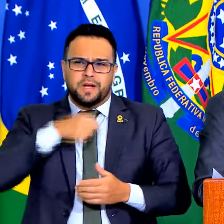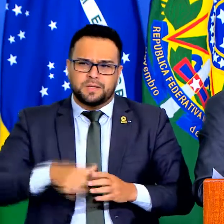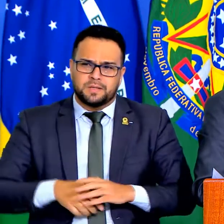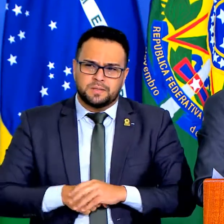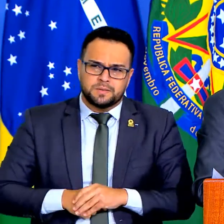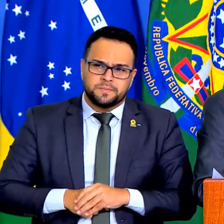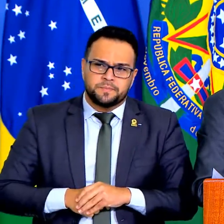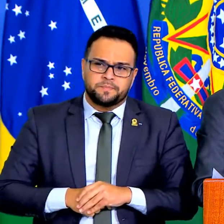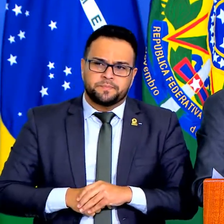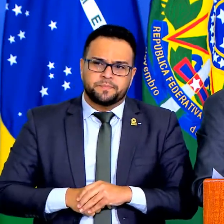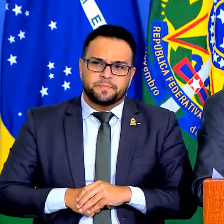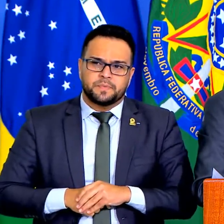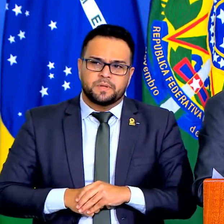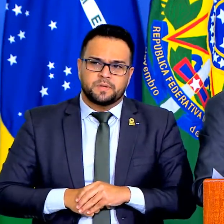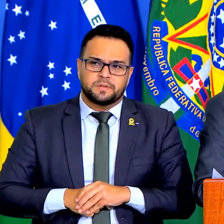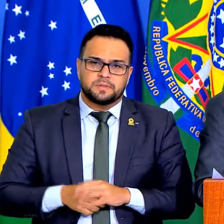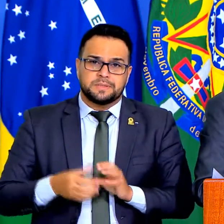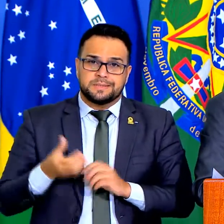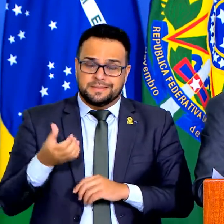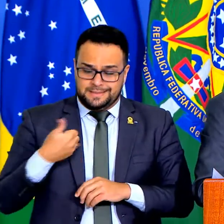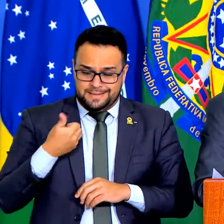mesmo usando o aditivo de vez em quando.